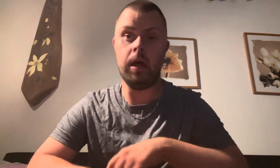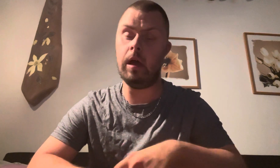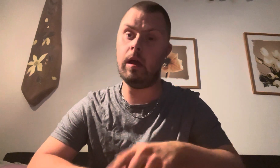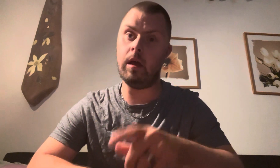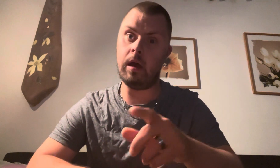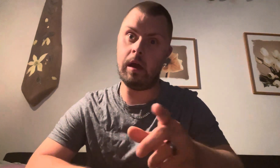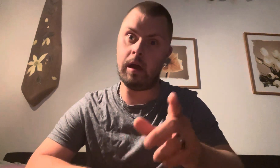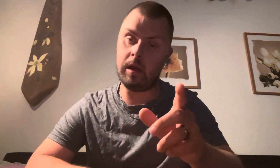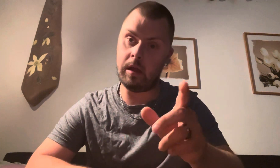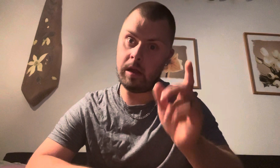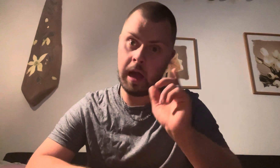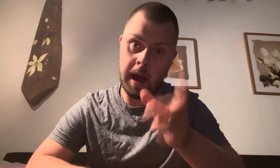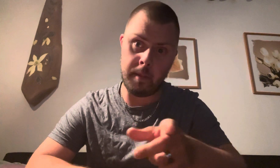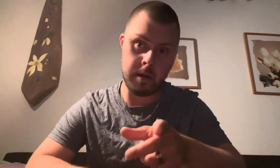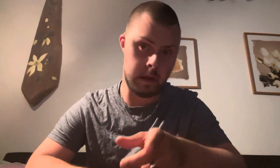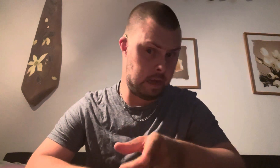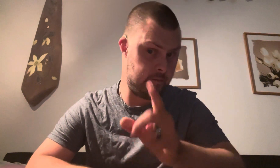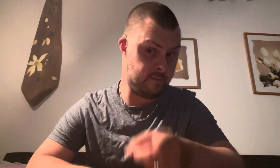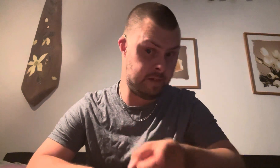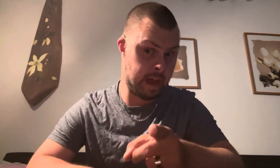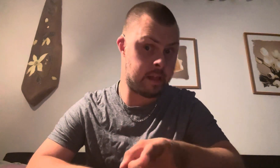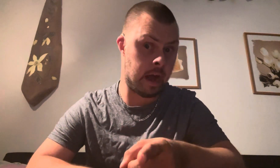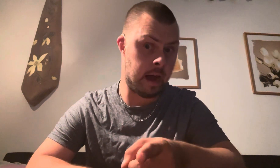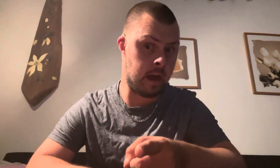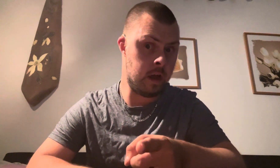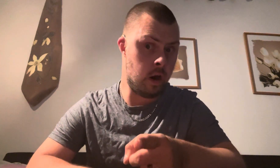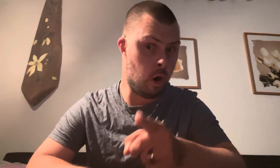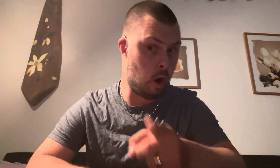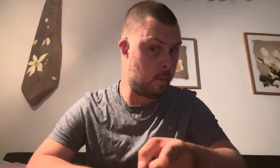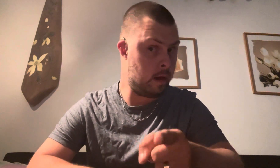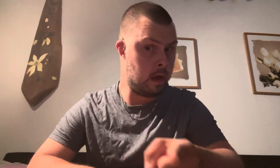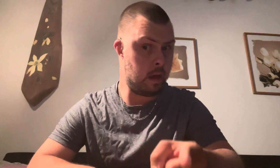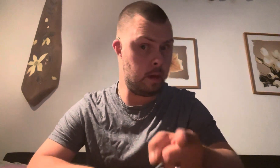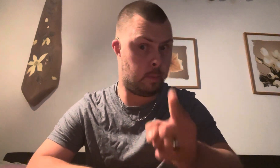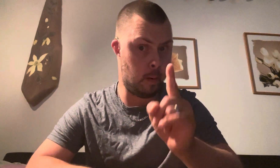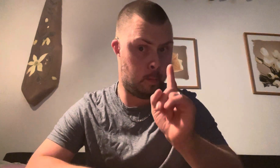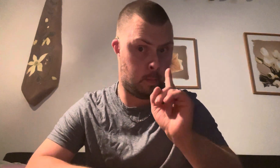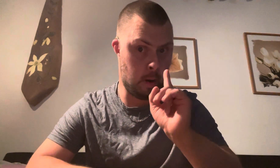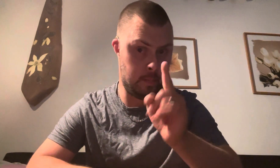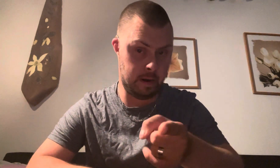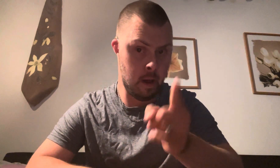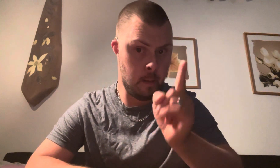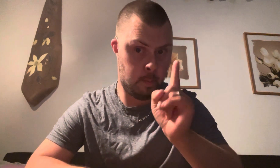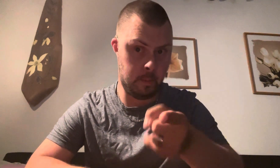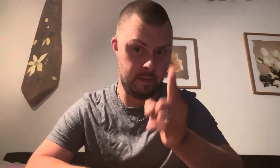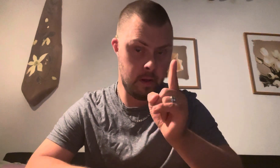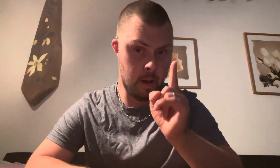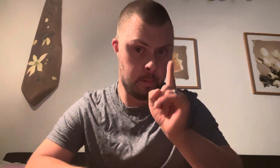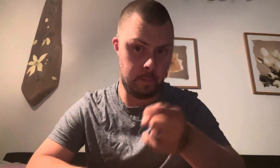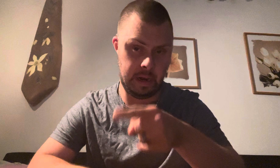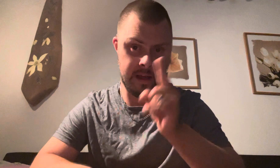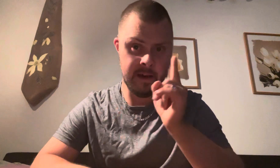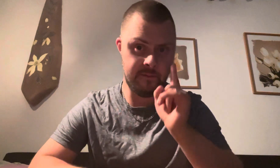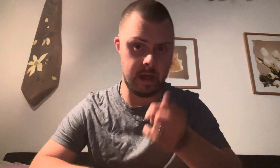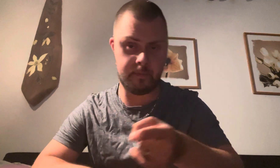det här måste ni veta om på min Facebook